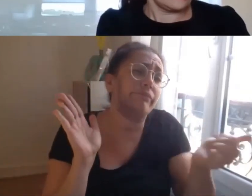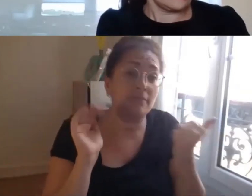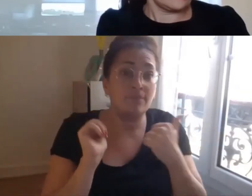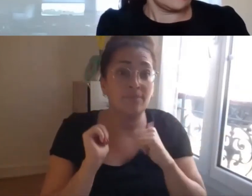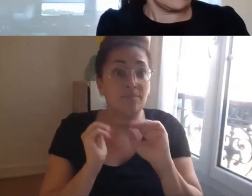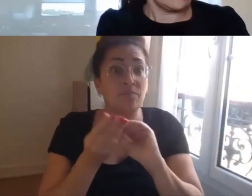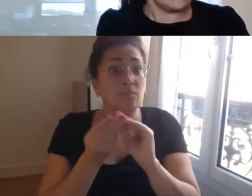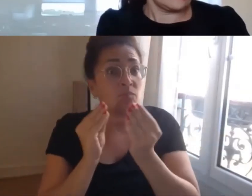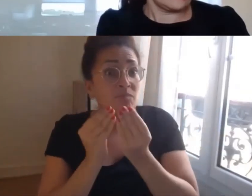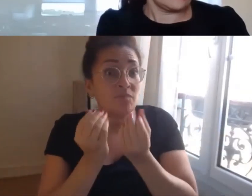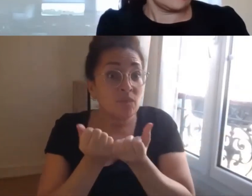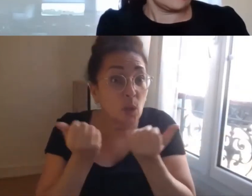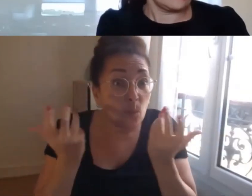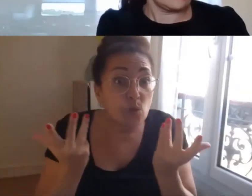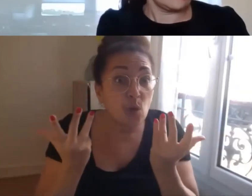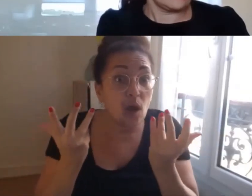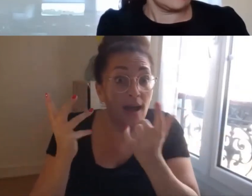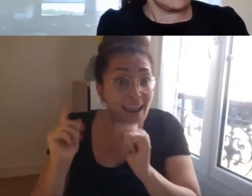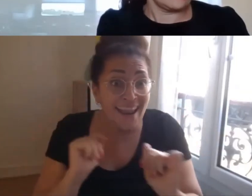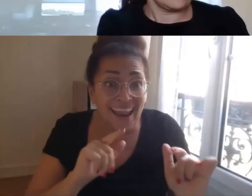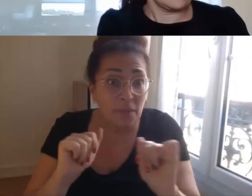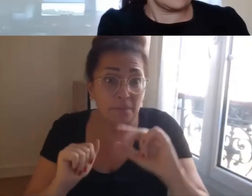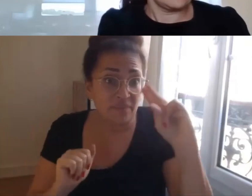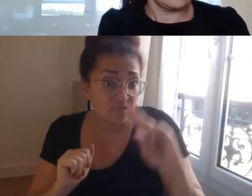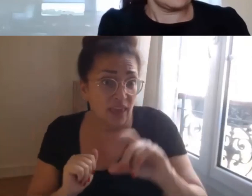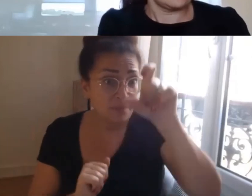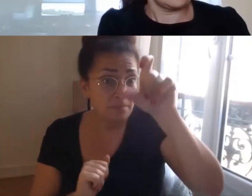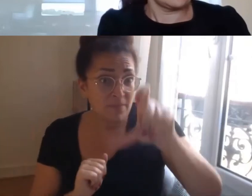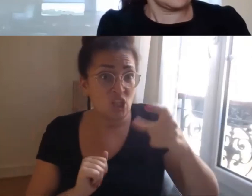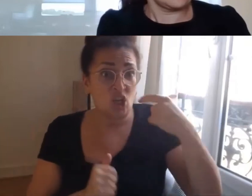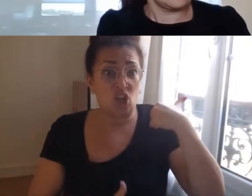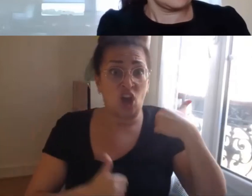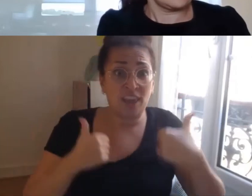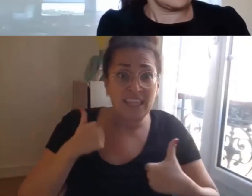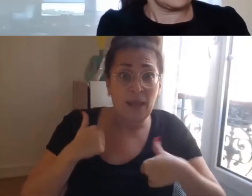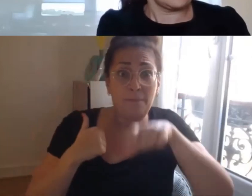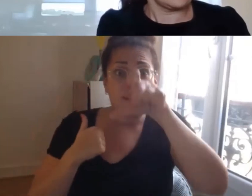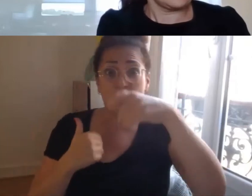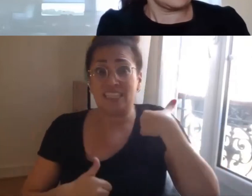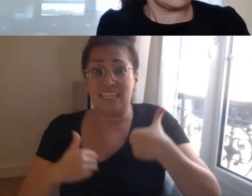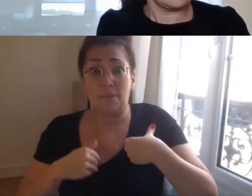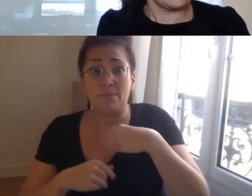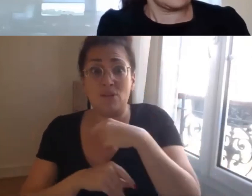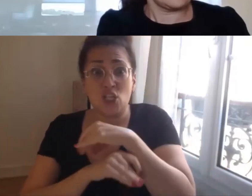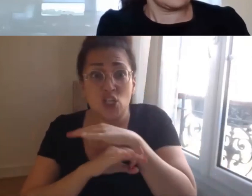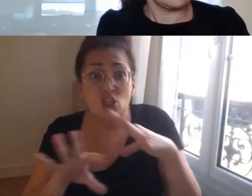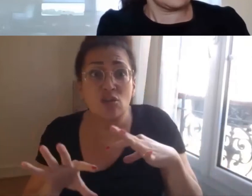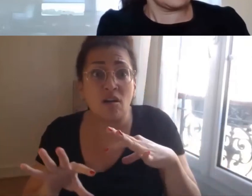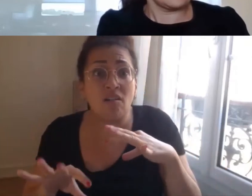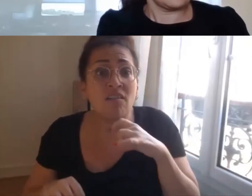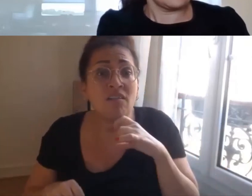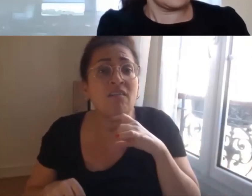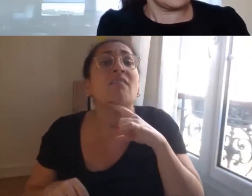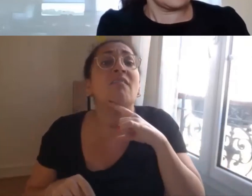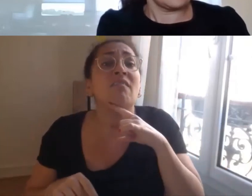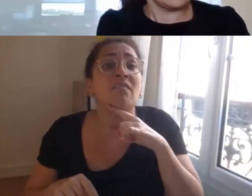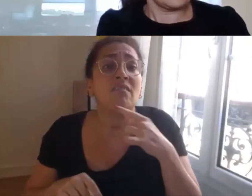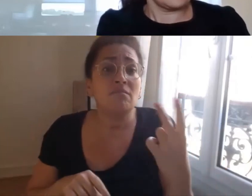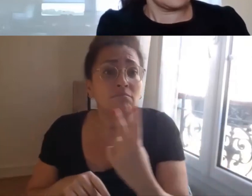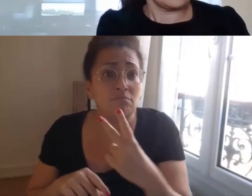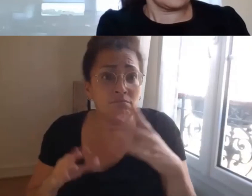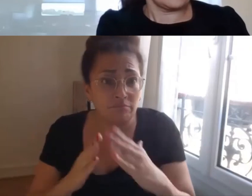ces personnes ont exactement évidemment la même dignité mais dans l'idéal ont